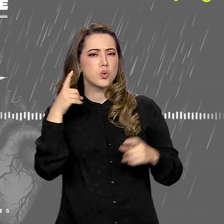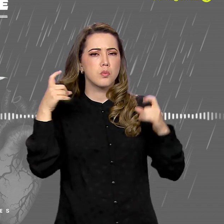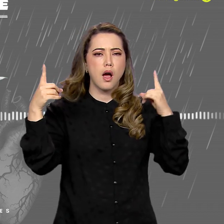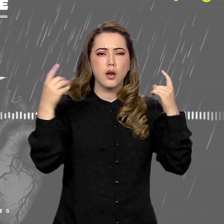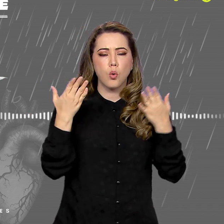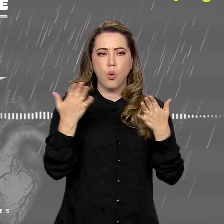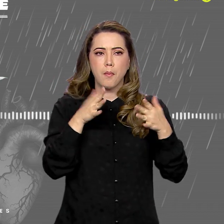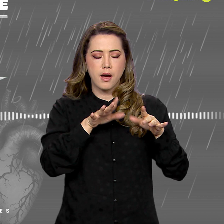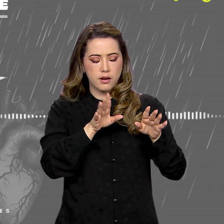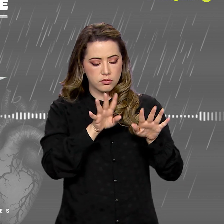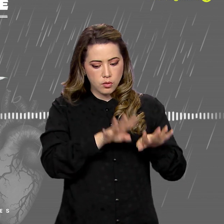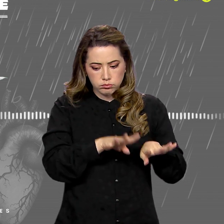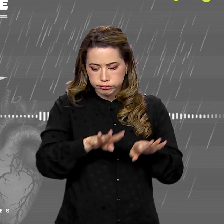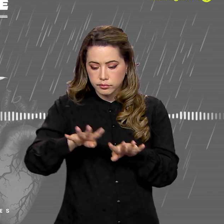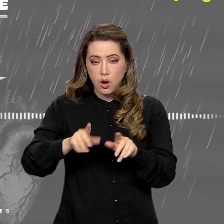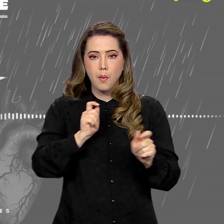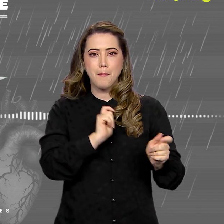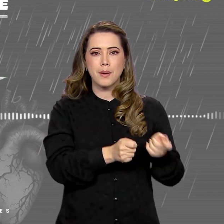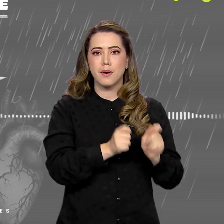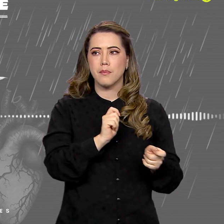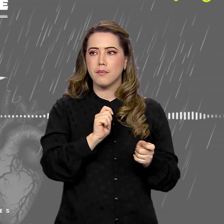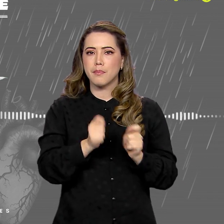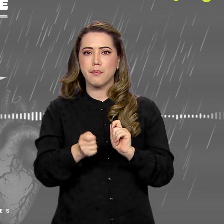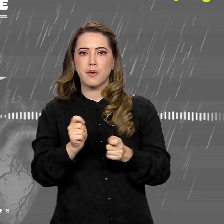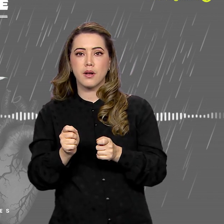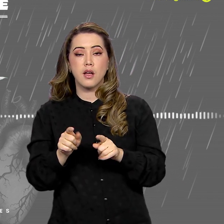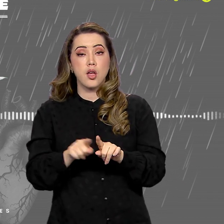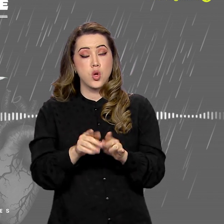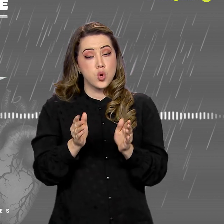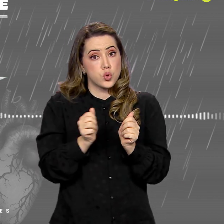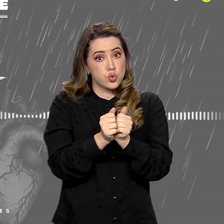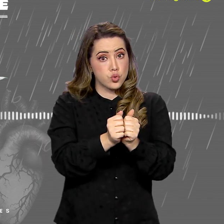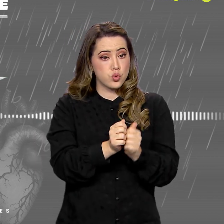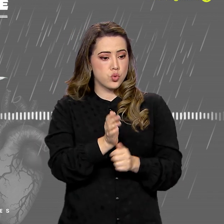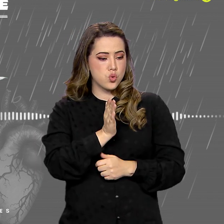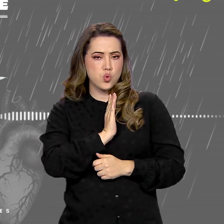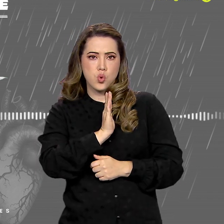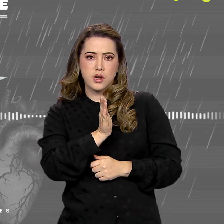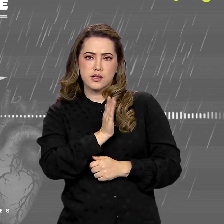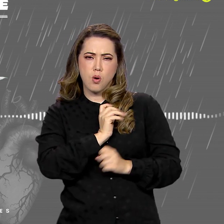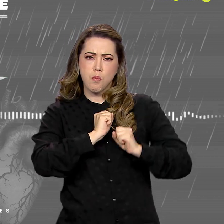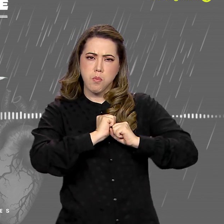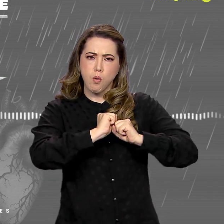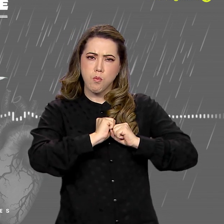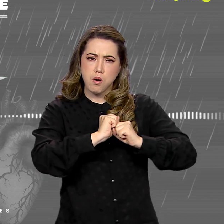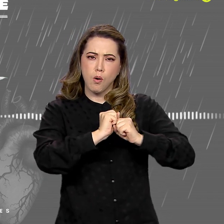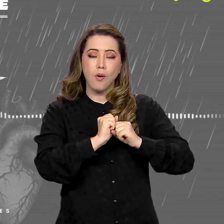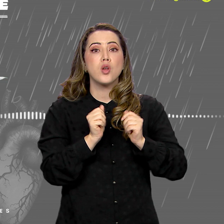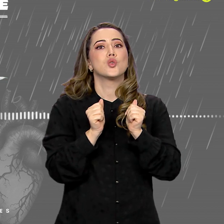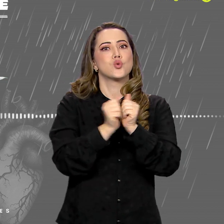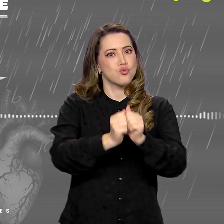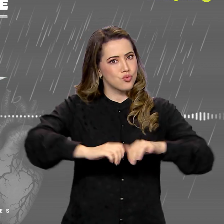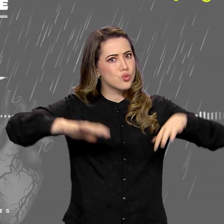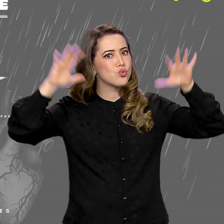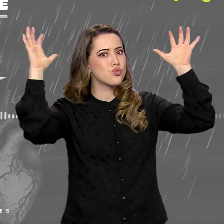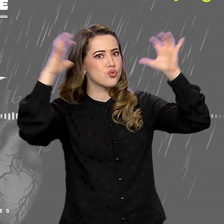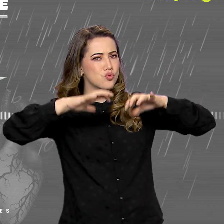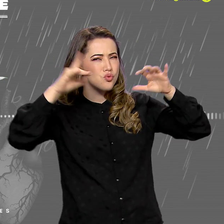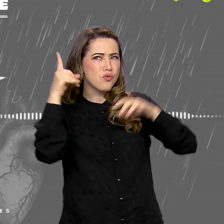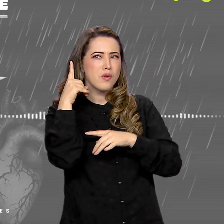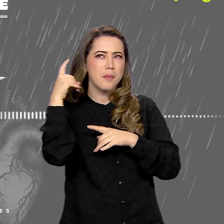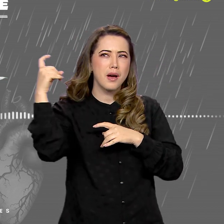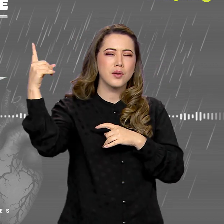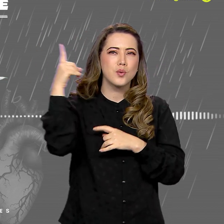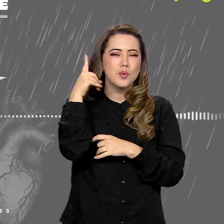Os acordes parecem vir de um xilofone. Um coração pulsante se mistura a som meio chiado, parecido com chuva.